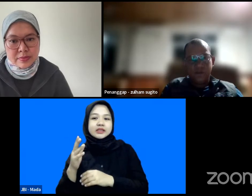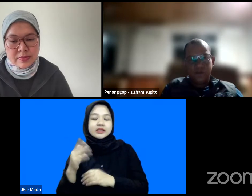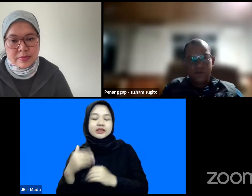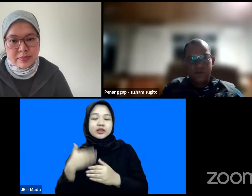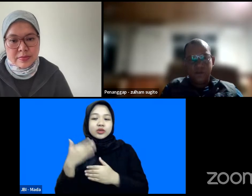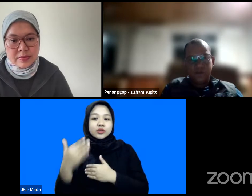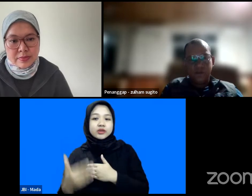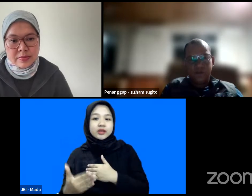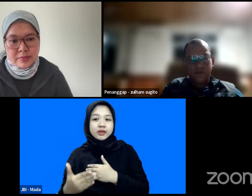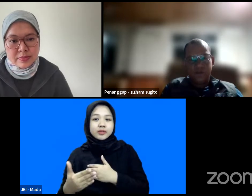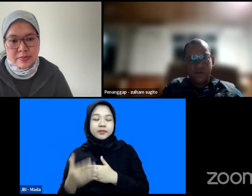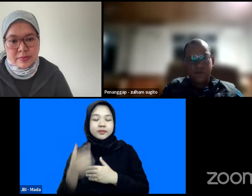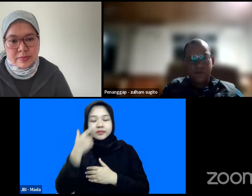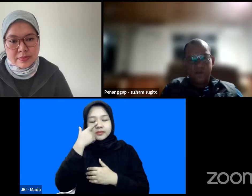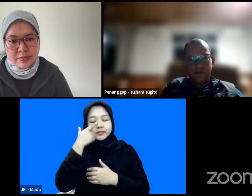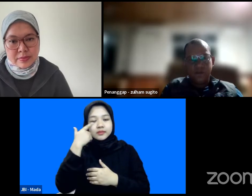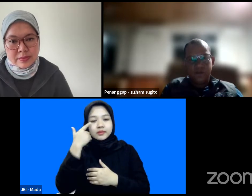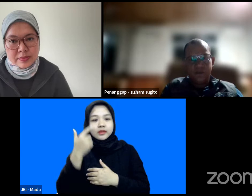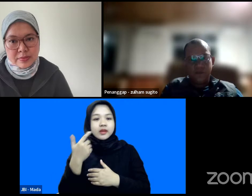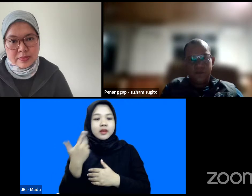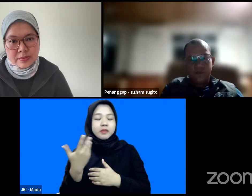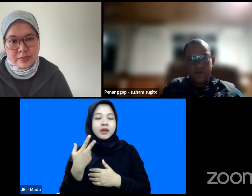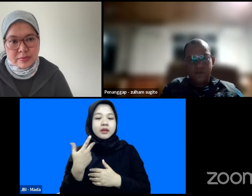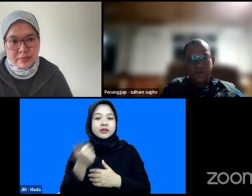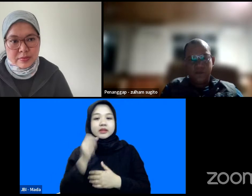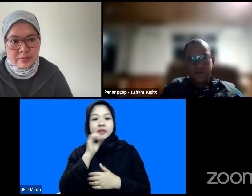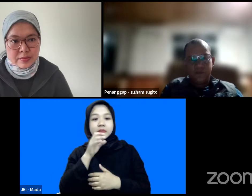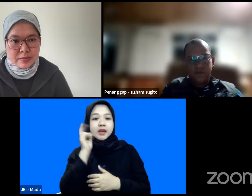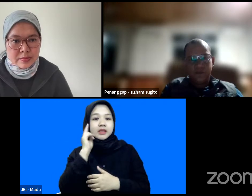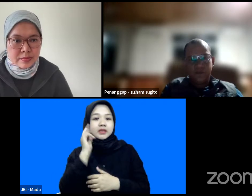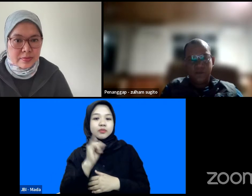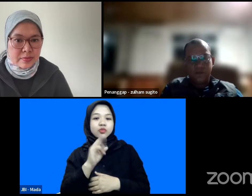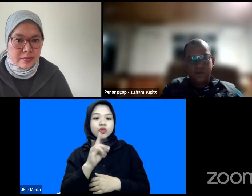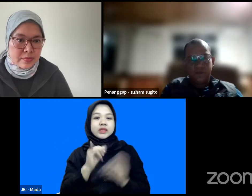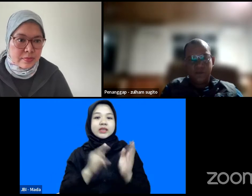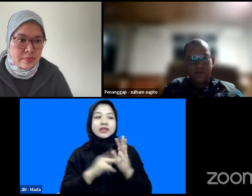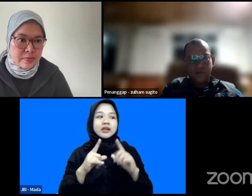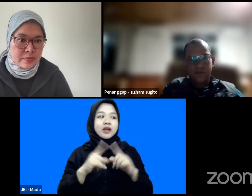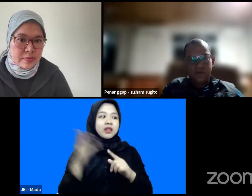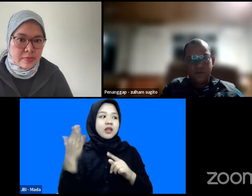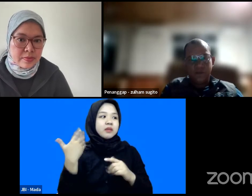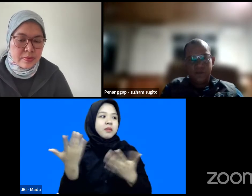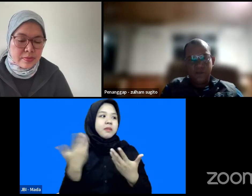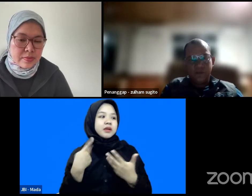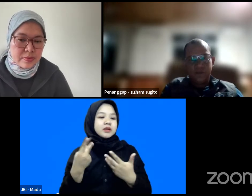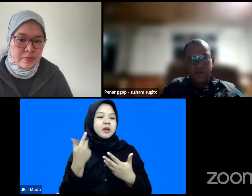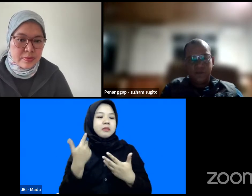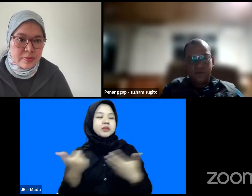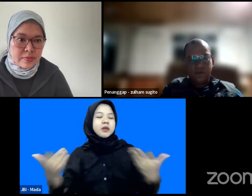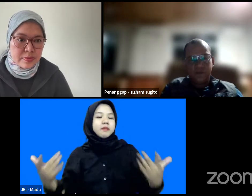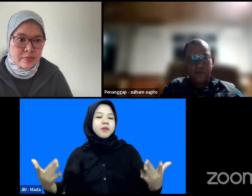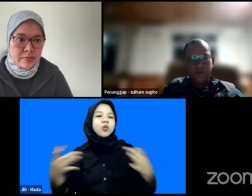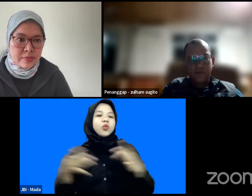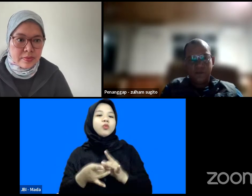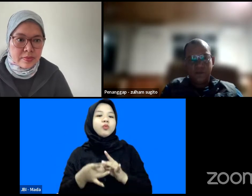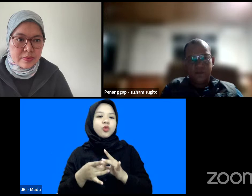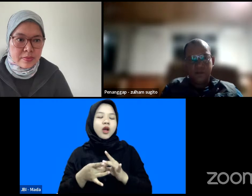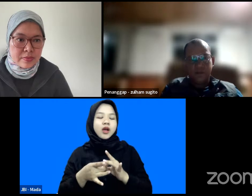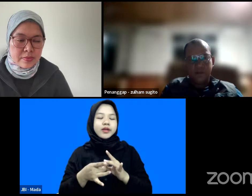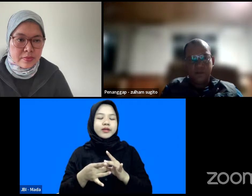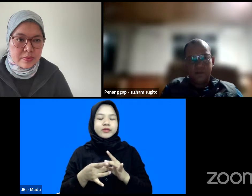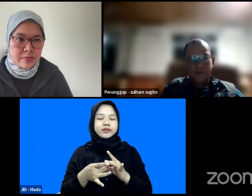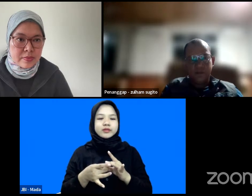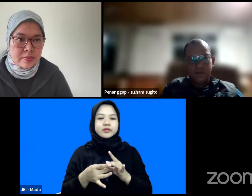kemudian apa yang kemudian disampaikan Ibu Irina tadi adalah bagaimana kemudian kita bisa mengkonektivitaskan antara kemudian